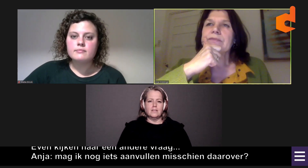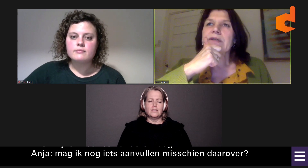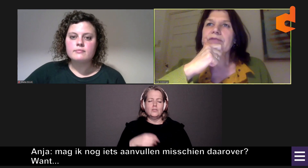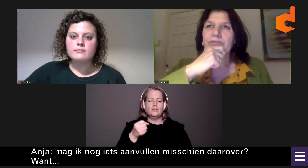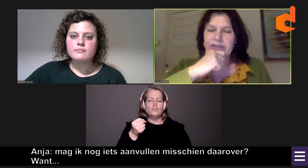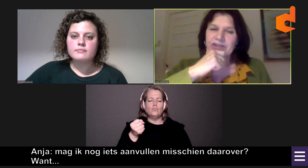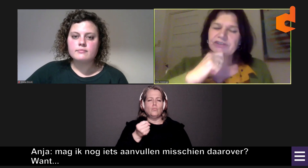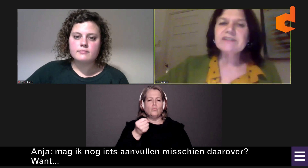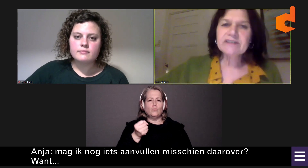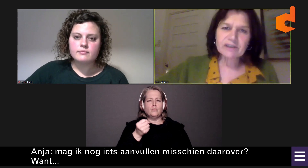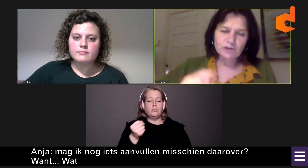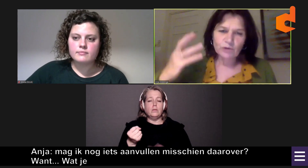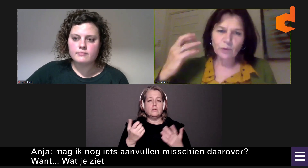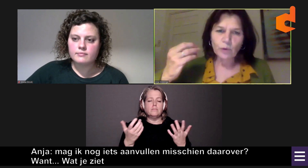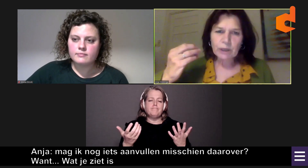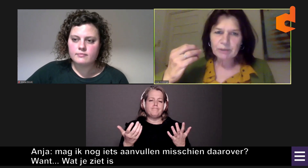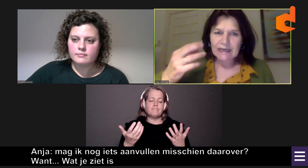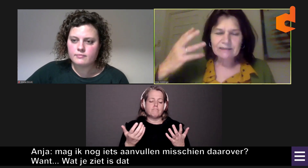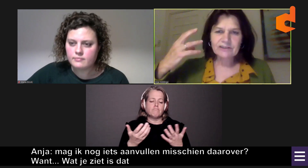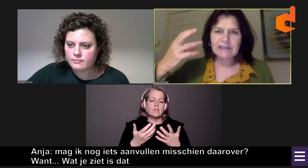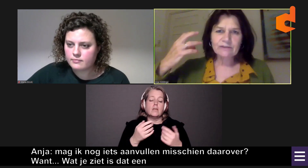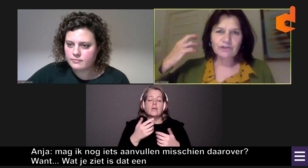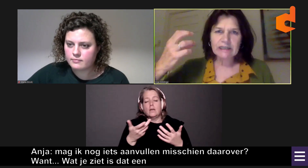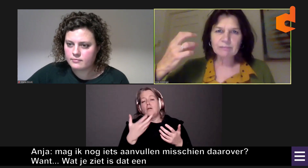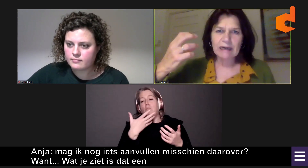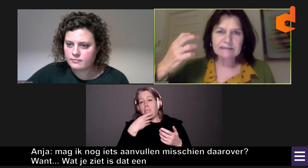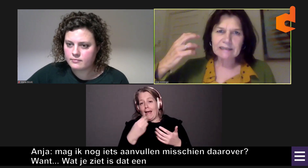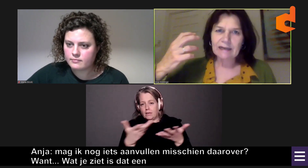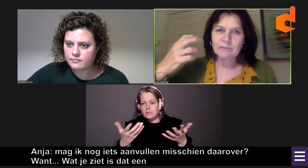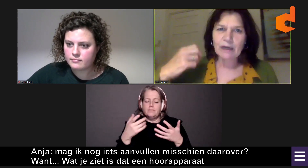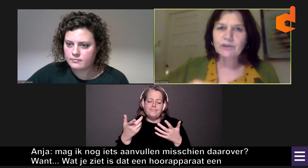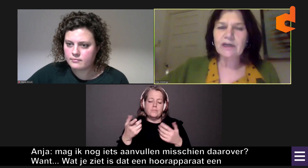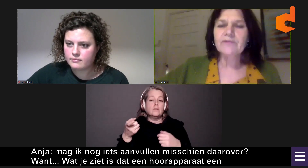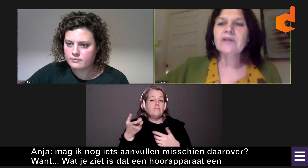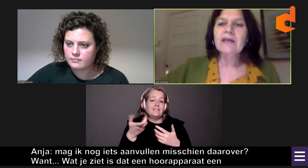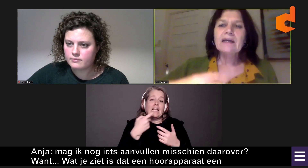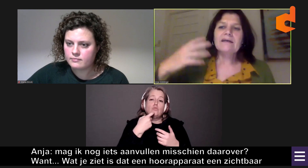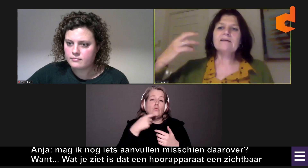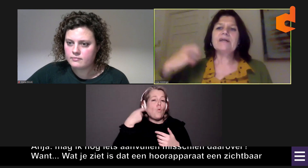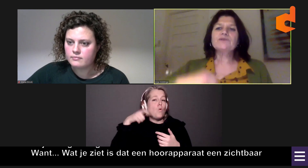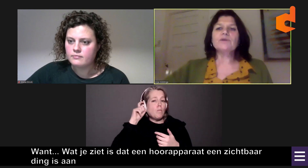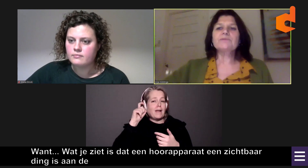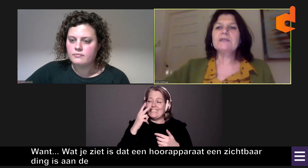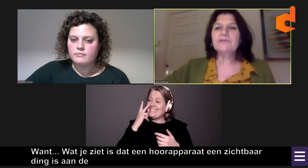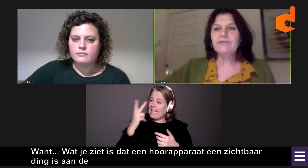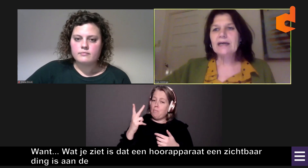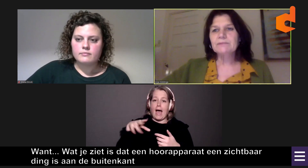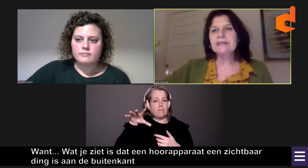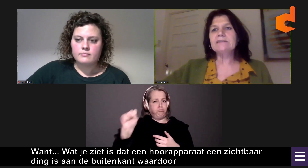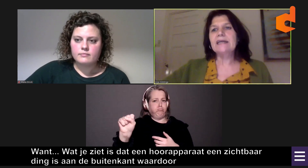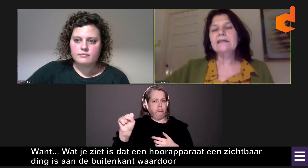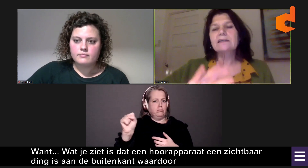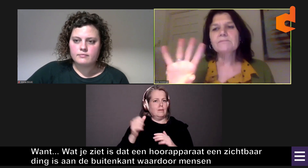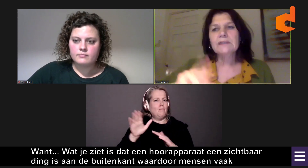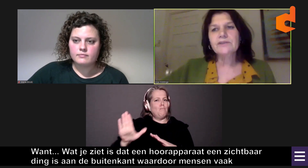Want wat je ziet is dat zo'n hoorapparaat is een heel zichtbaar ding aan de buitenkant, waardoor mensen vaak